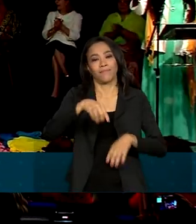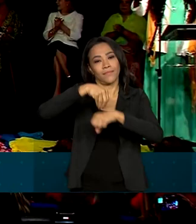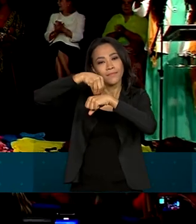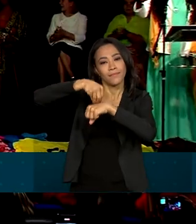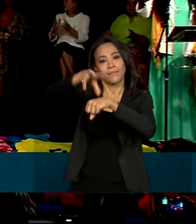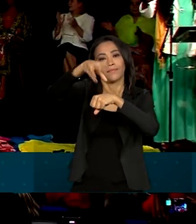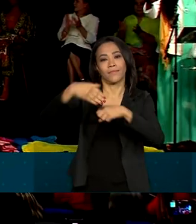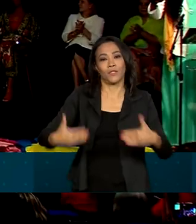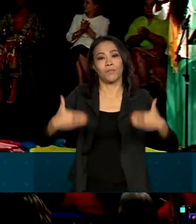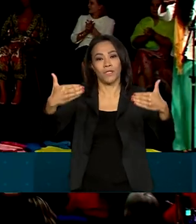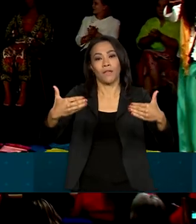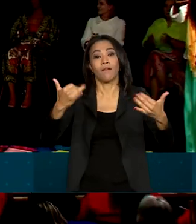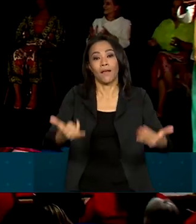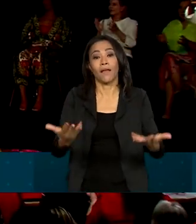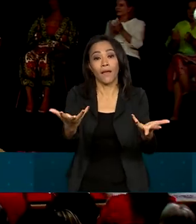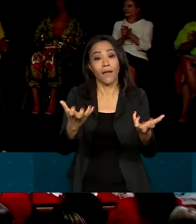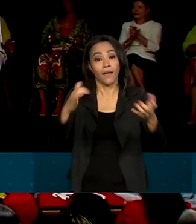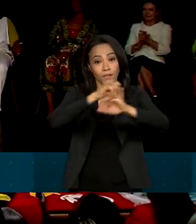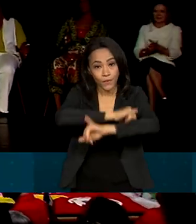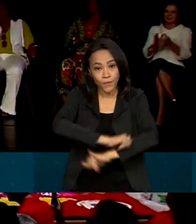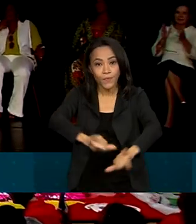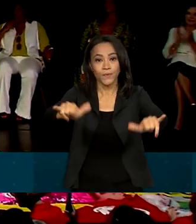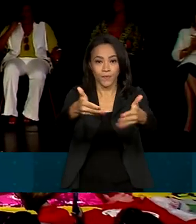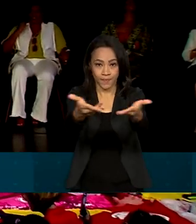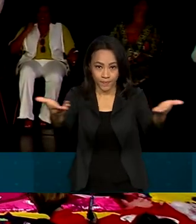quer passar. É a mensagem